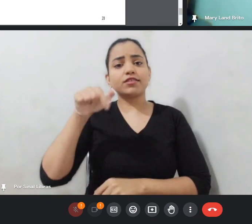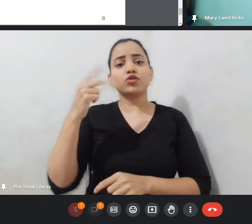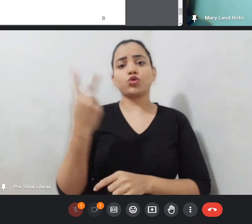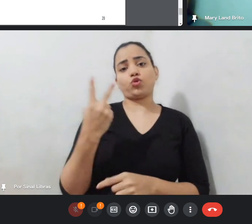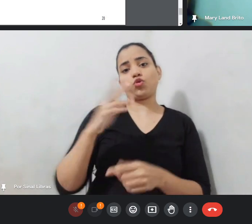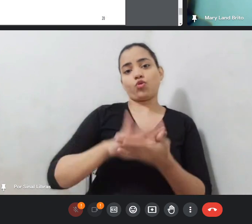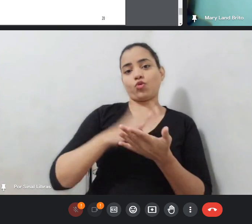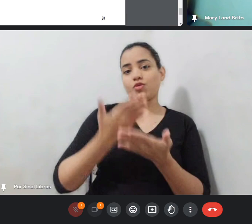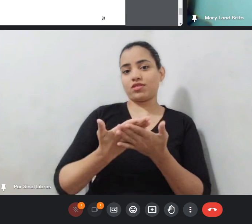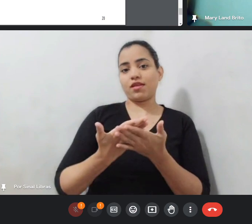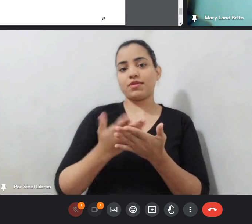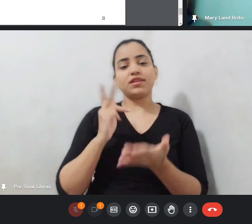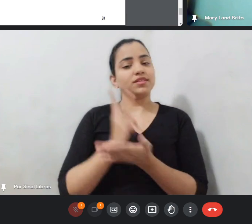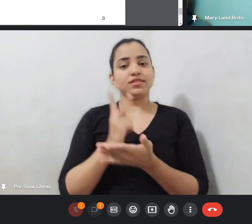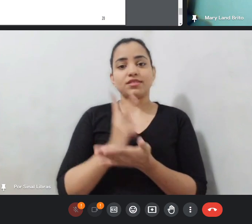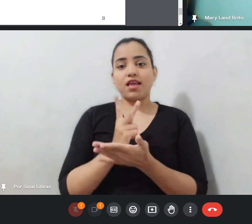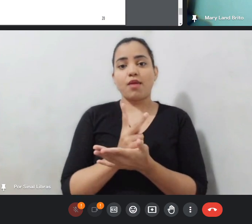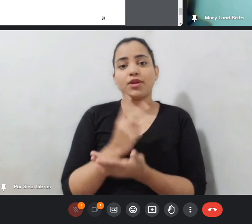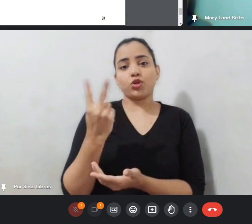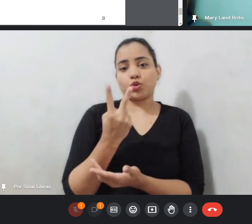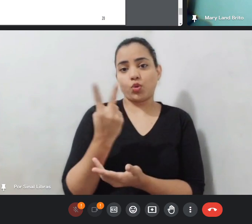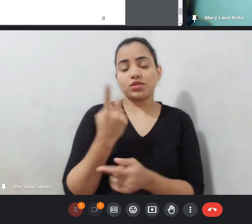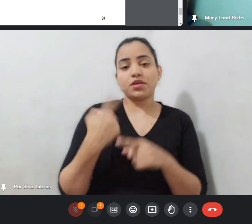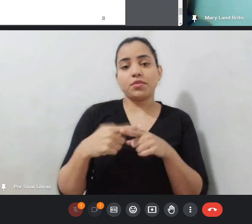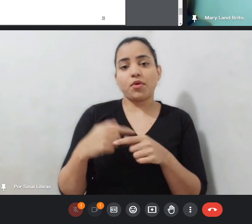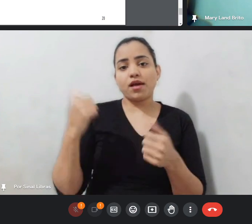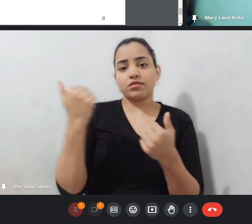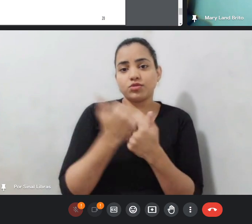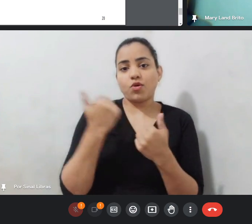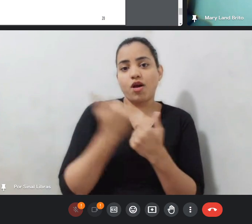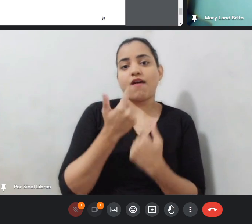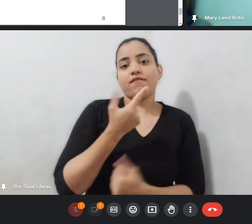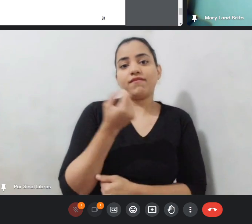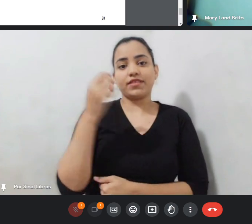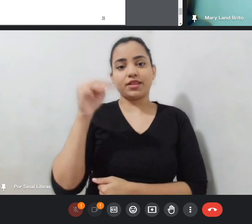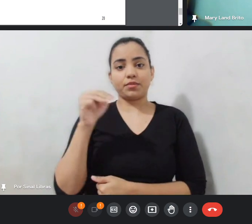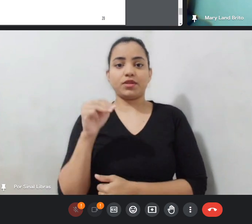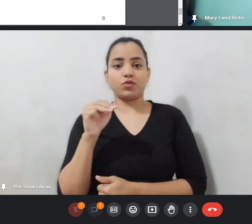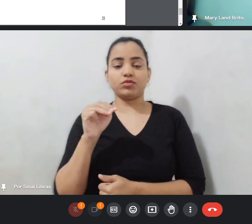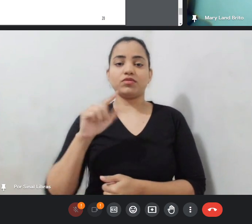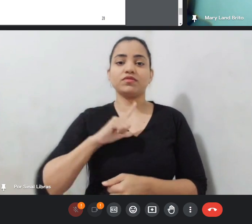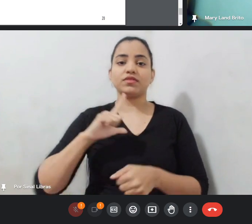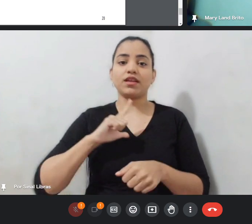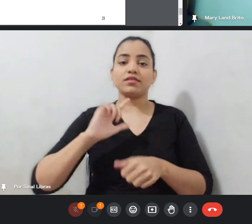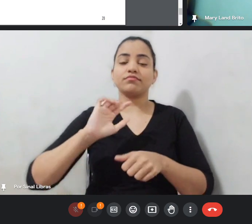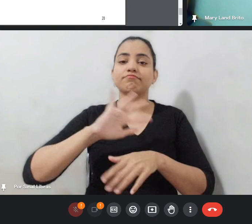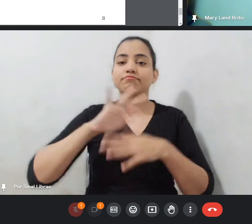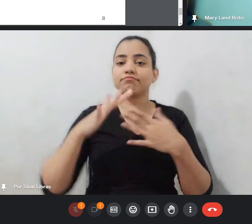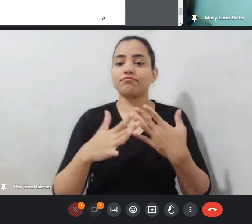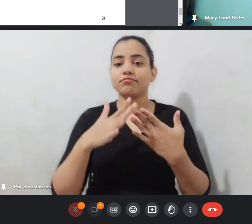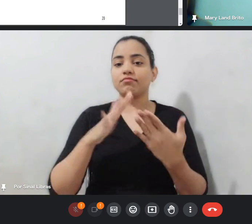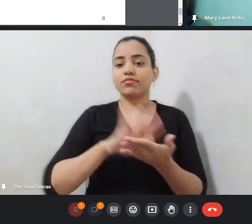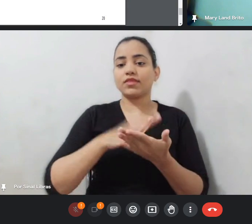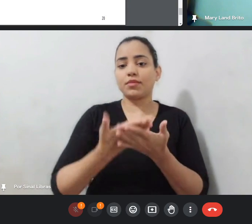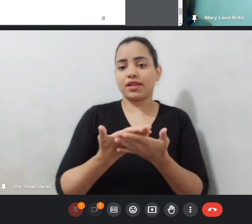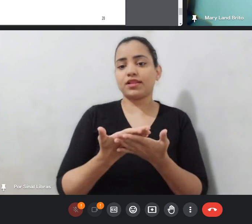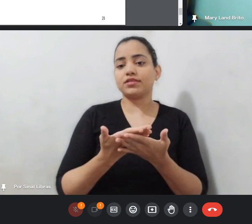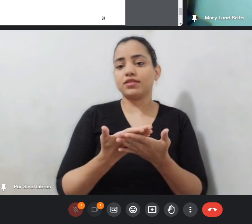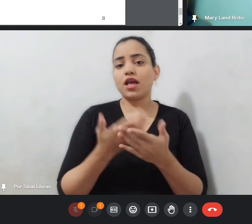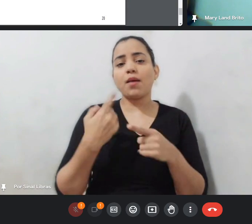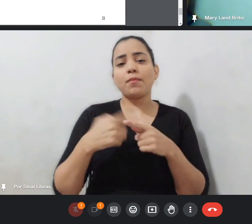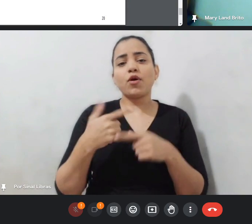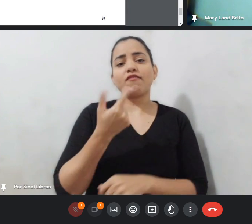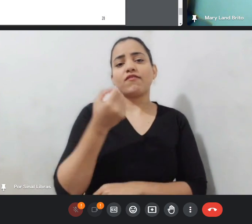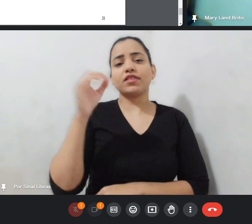20 minutos uma pessoa vai fazer a sinalização em libras. E aí por que troca a cada 20 minutos? Porque há